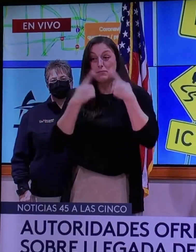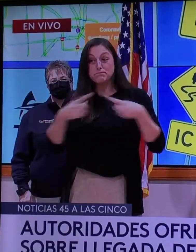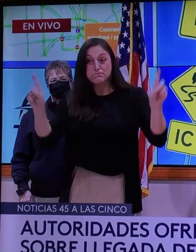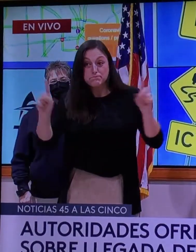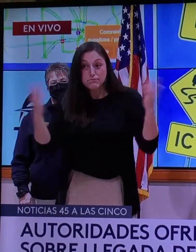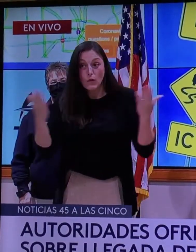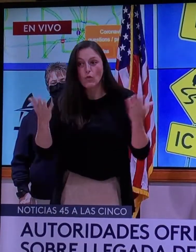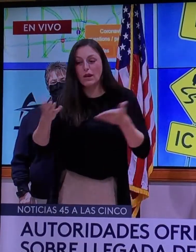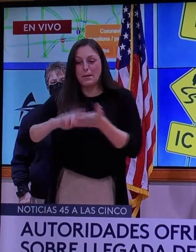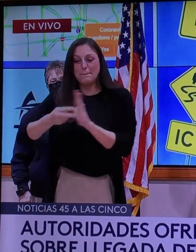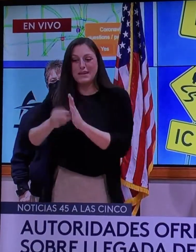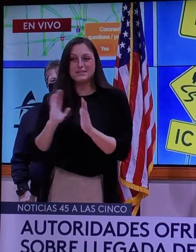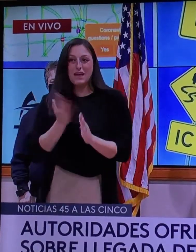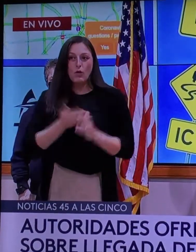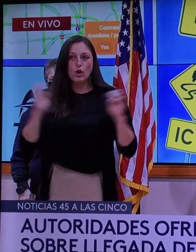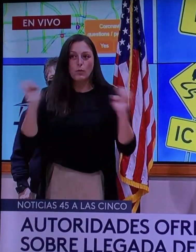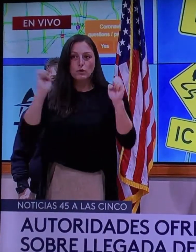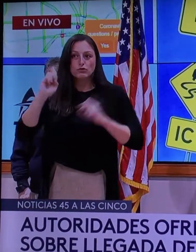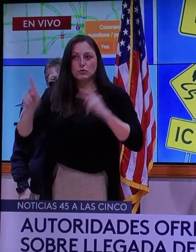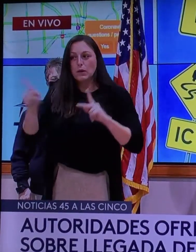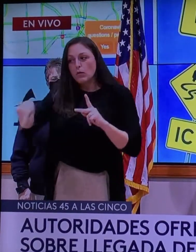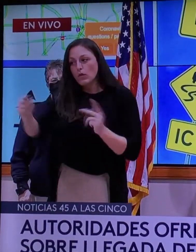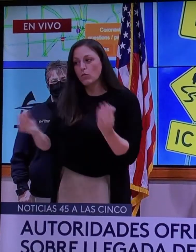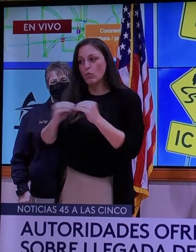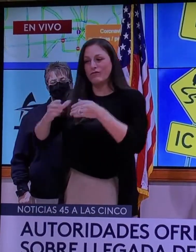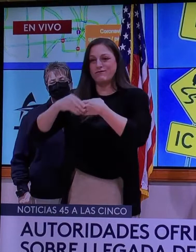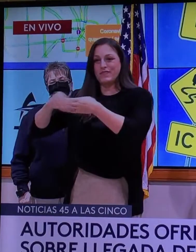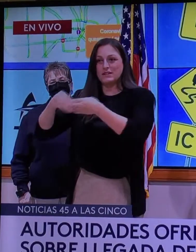va a pasar por toda la totalidad del territorio de nuestro condado.